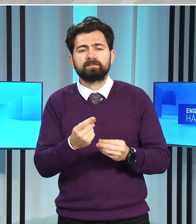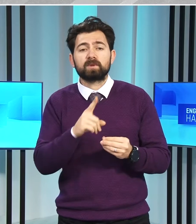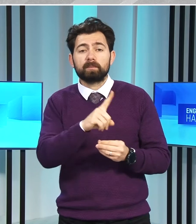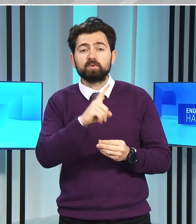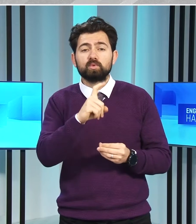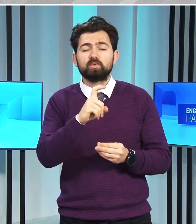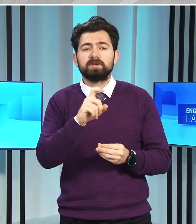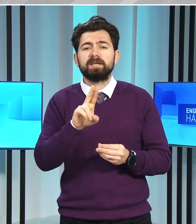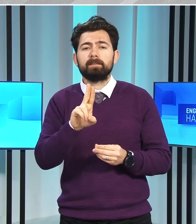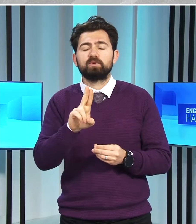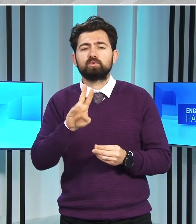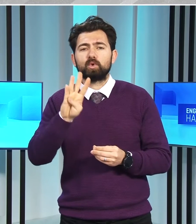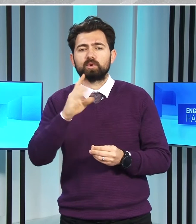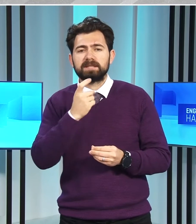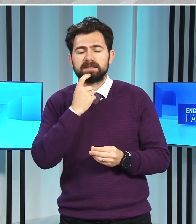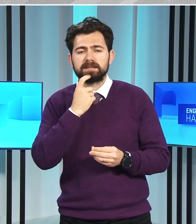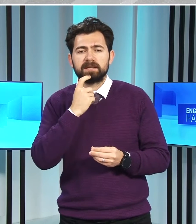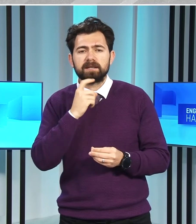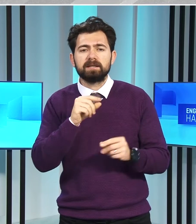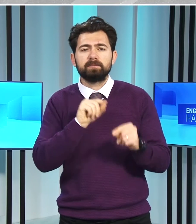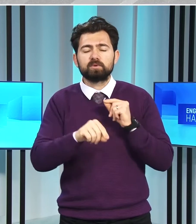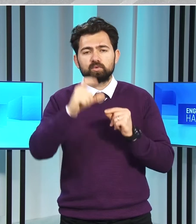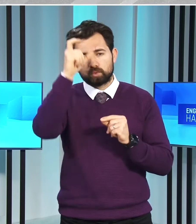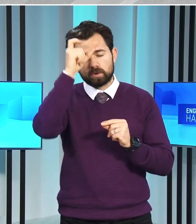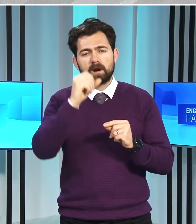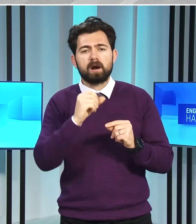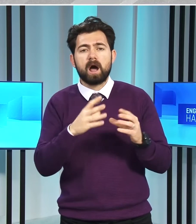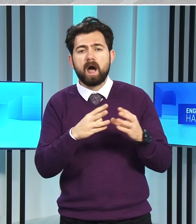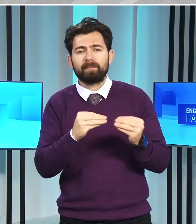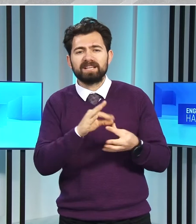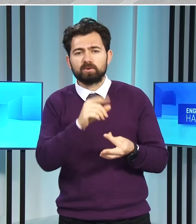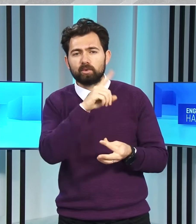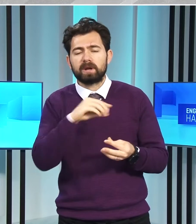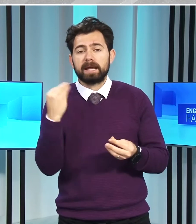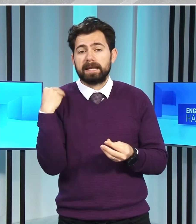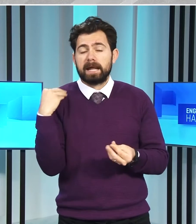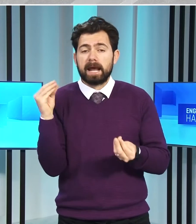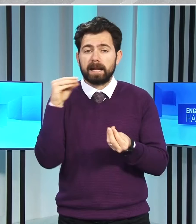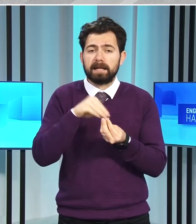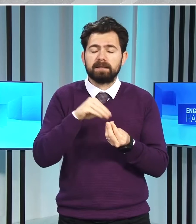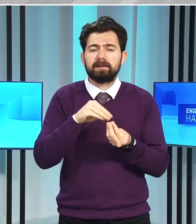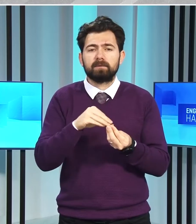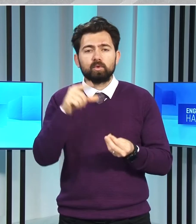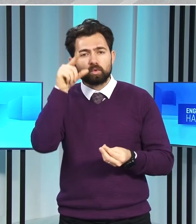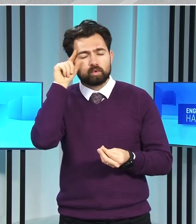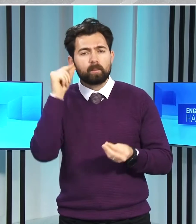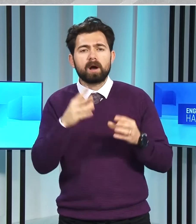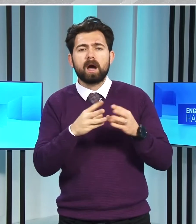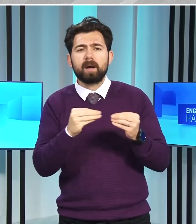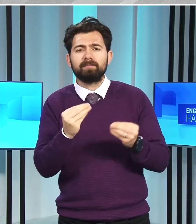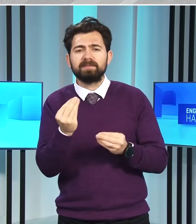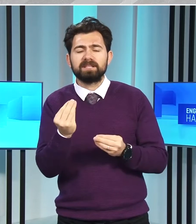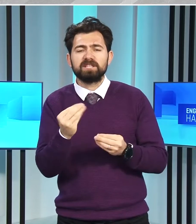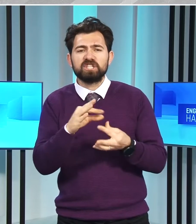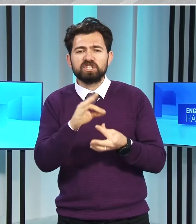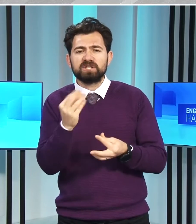1974'te Kıbrıslı Türk kayıplara yenilerinin eklendiğini, Rum kayıpların çoğunun